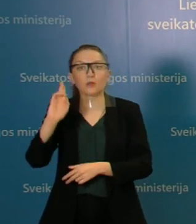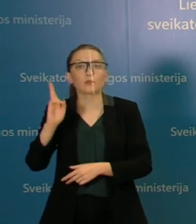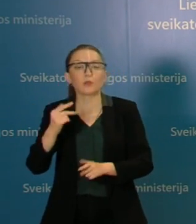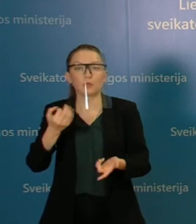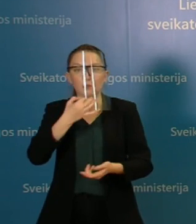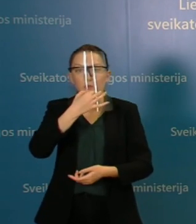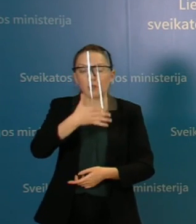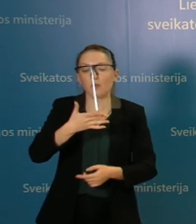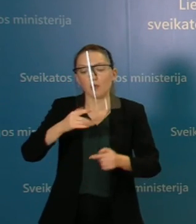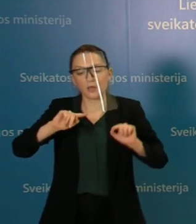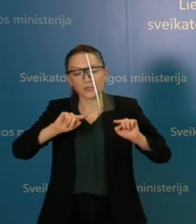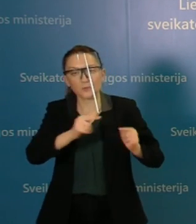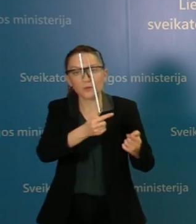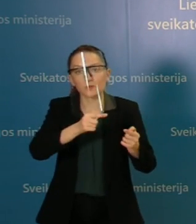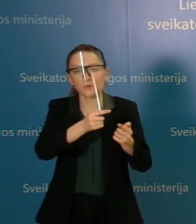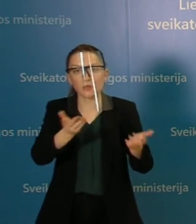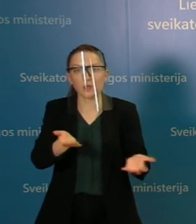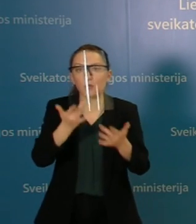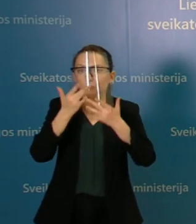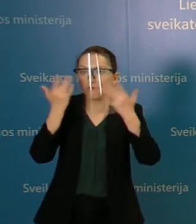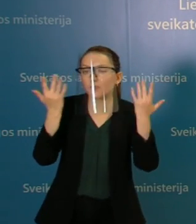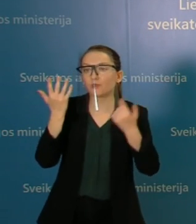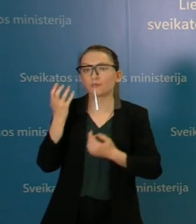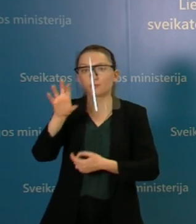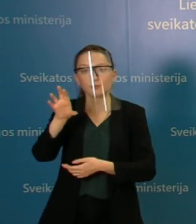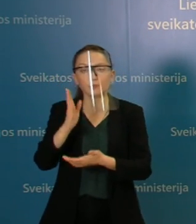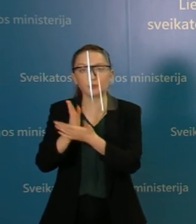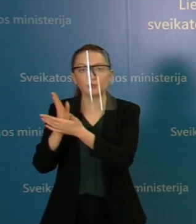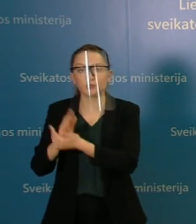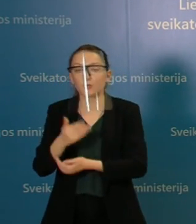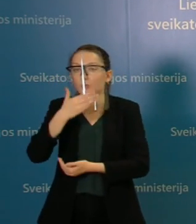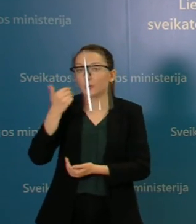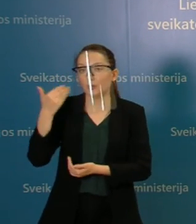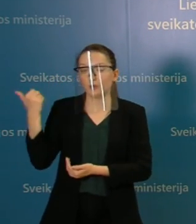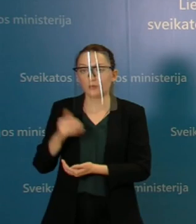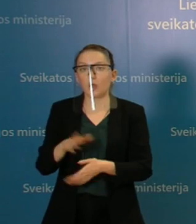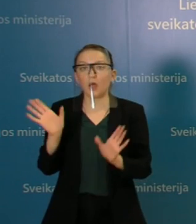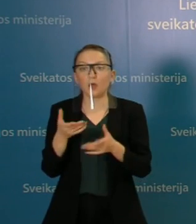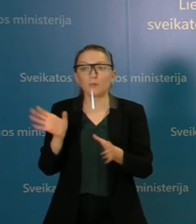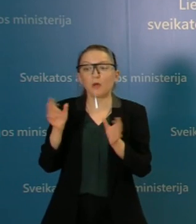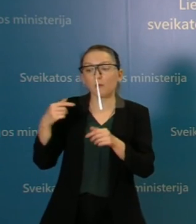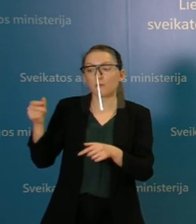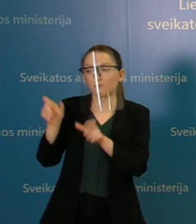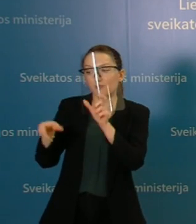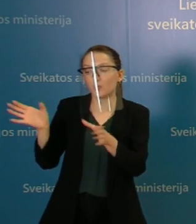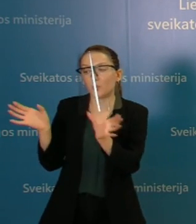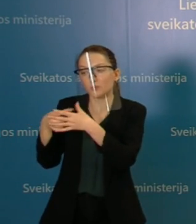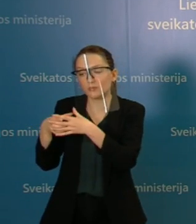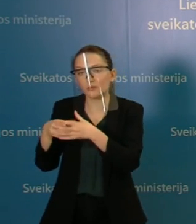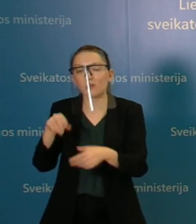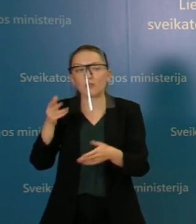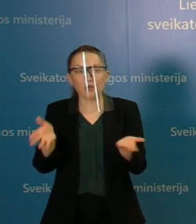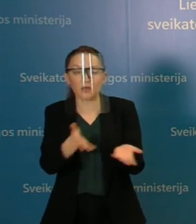spaustų ar viešai, ar žiniasklaidoje, ar tos pačios pacientų organizacijos, kad jos ragintų vaistų